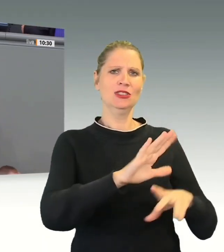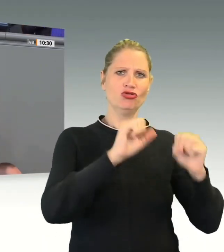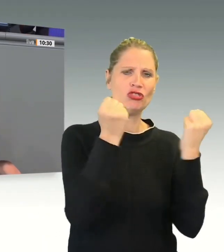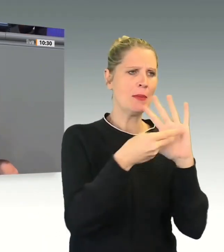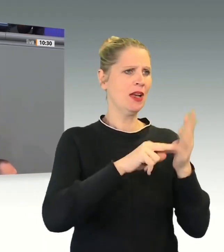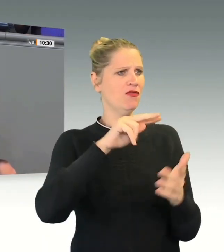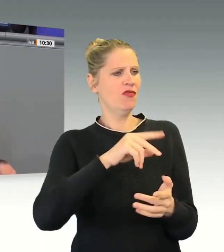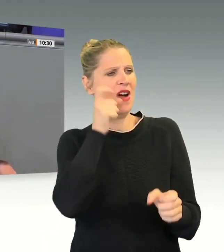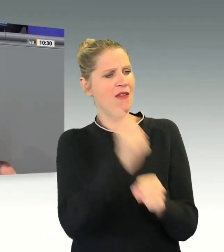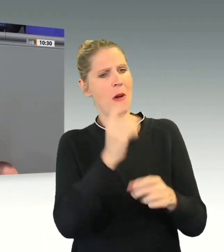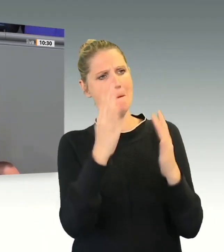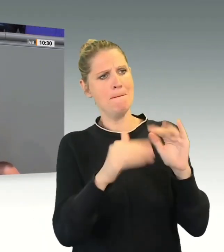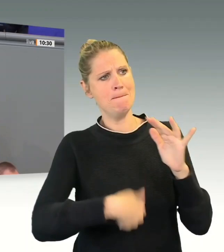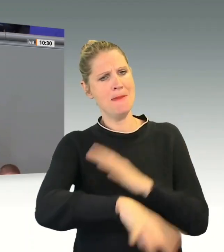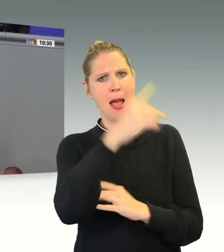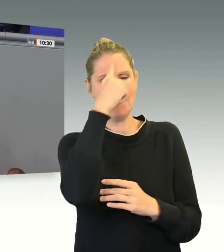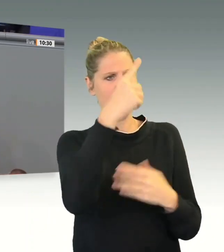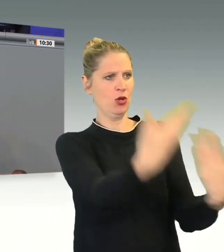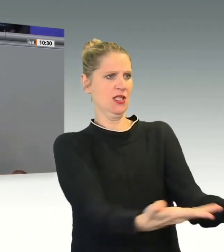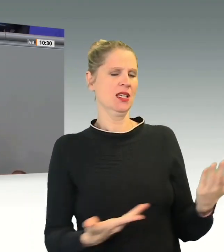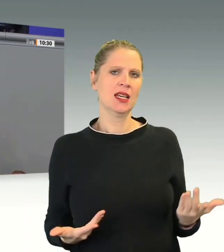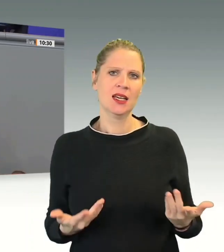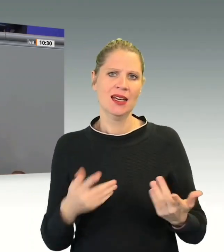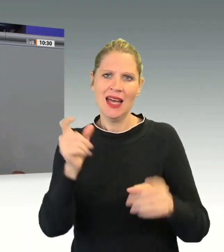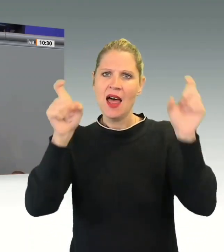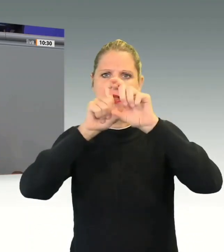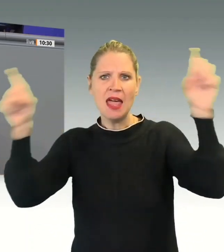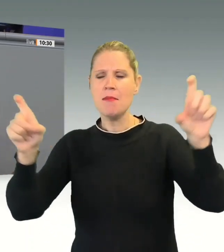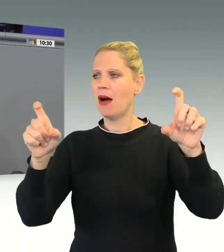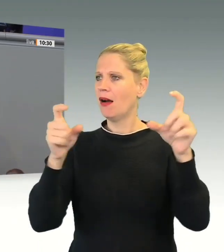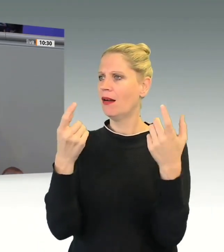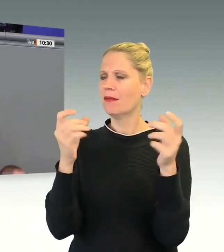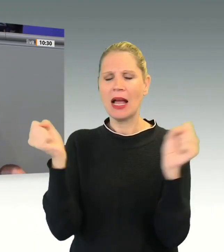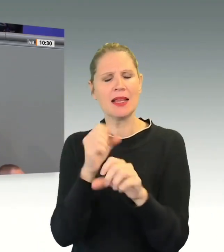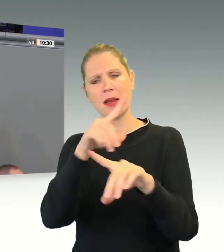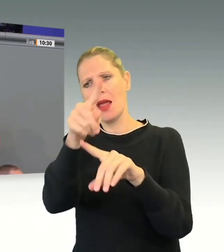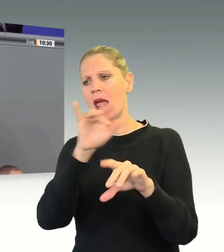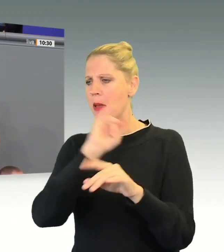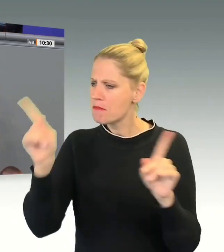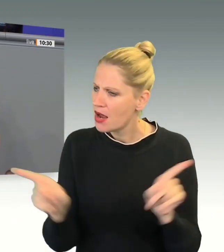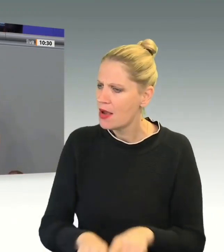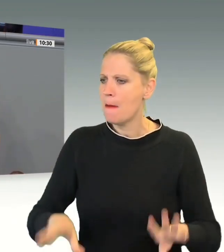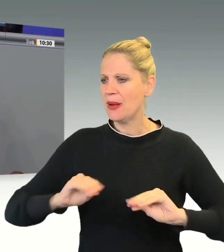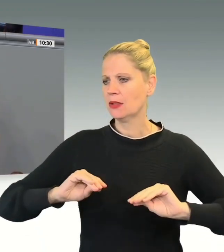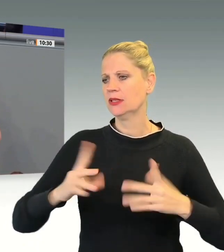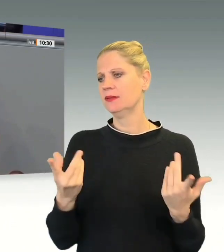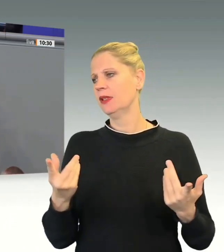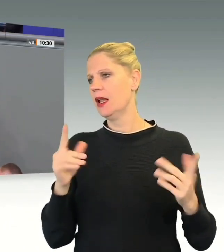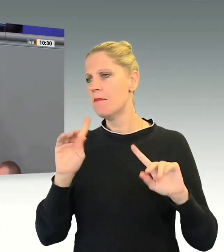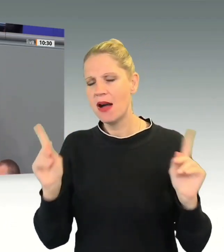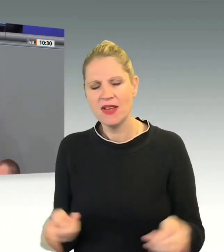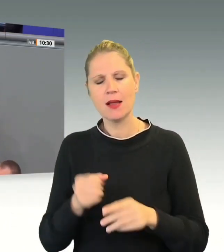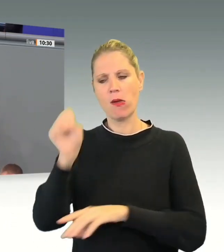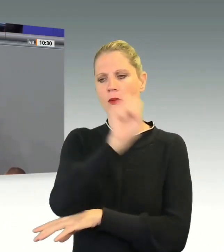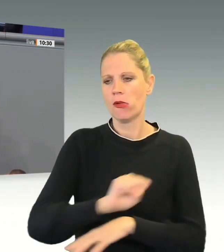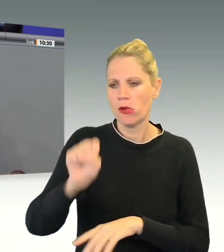Dieses Thema eignet sich nicht dafür, es auf den Rücken von Geflüchteten, um mit billigen parteipolitischen Stricks durchzuspielen. Und vor